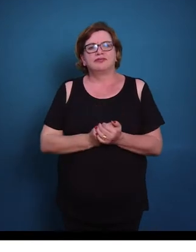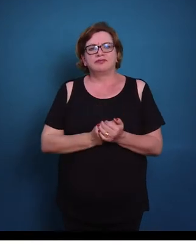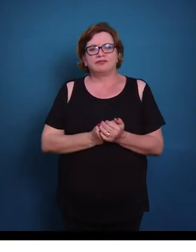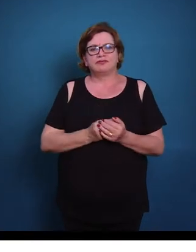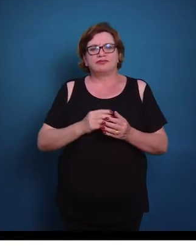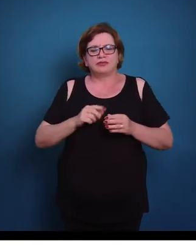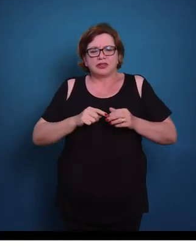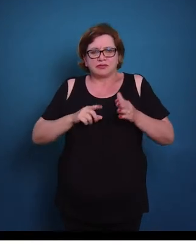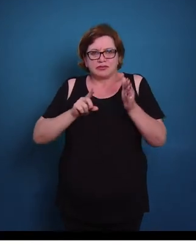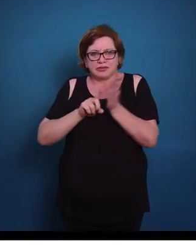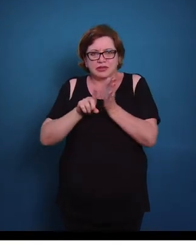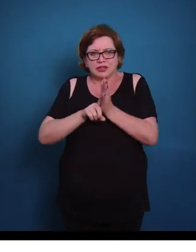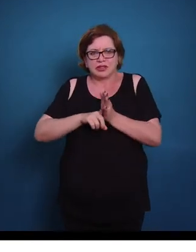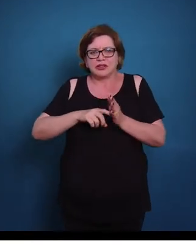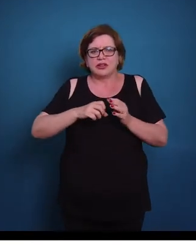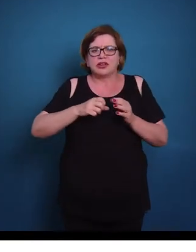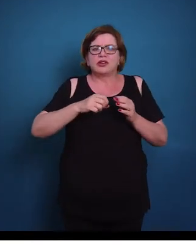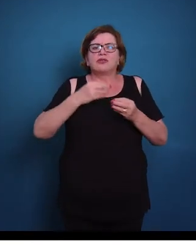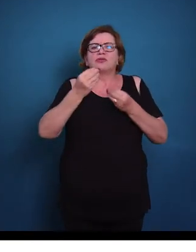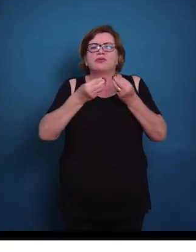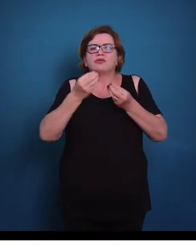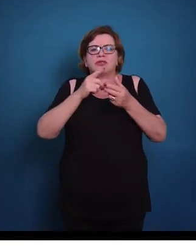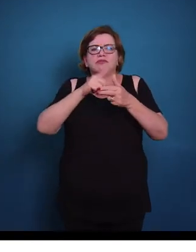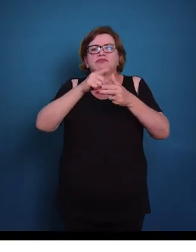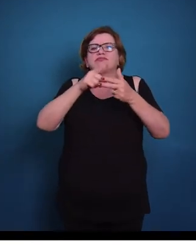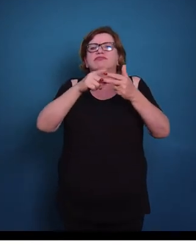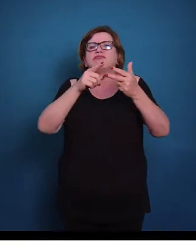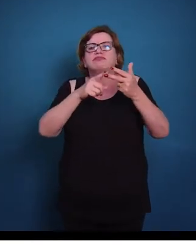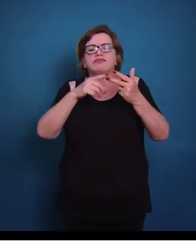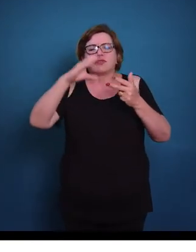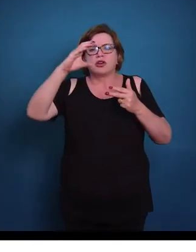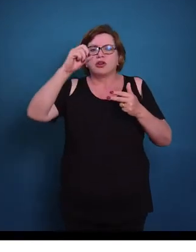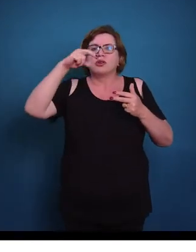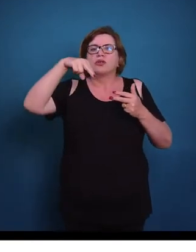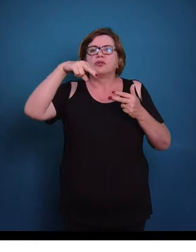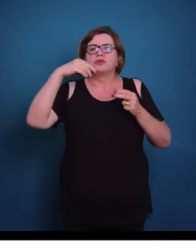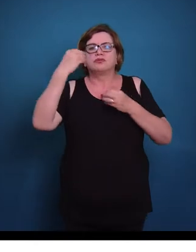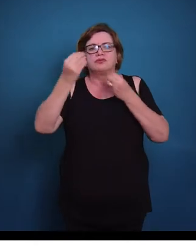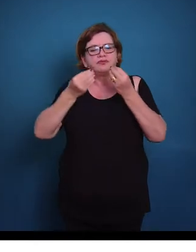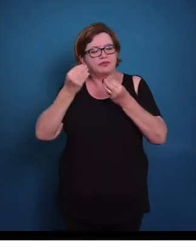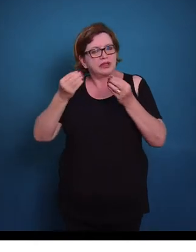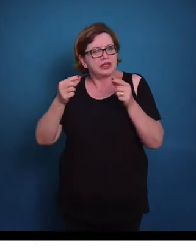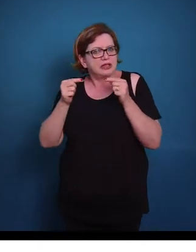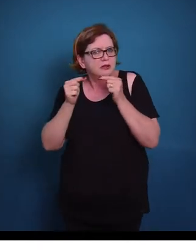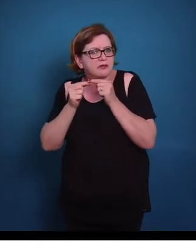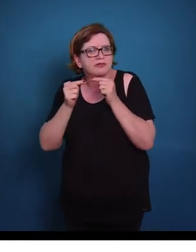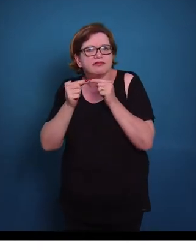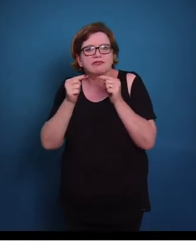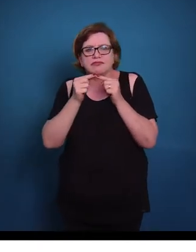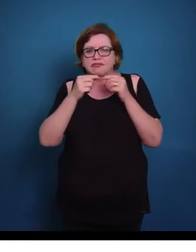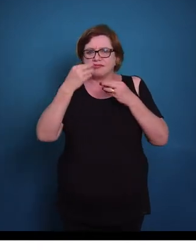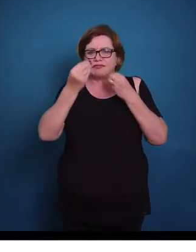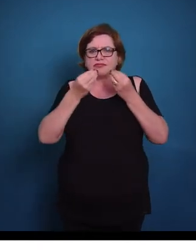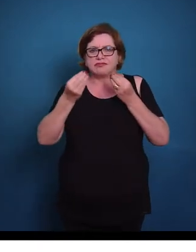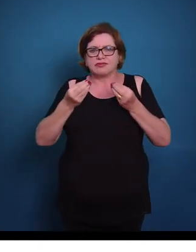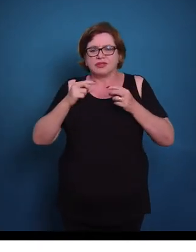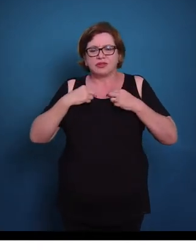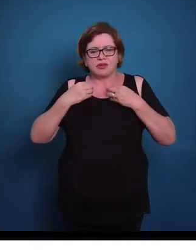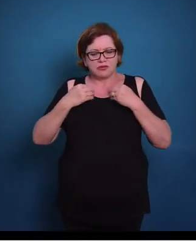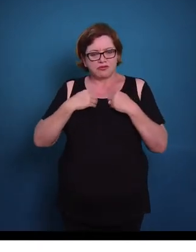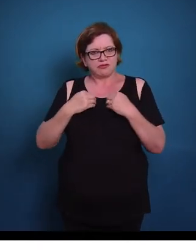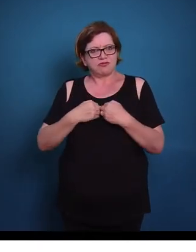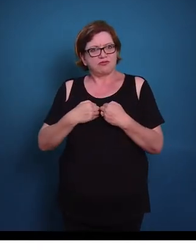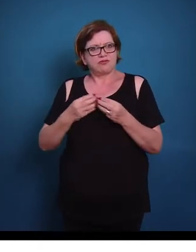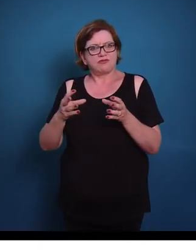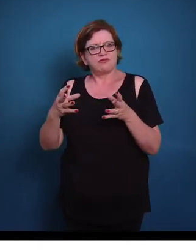Então quais são os tipos de tecido conjuntivo que nós temos? Então o tipo de tecido conjuntivo está principalmente relacionado com a matriz extracelular,